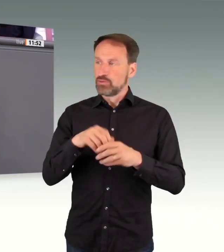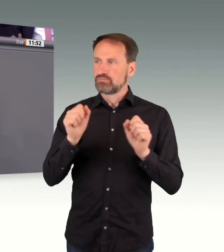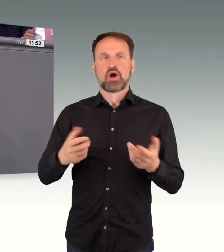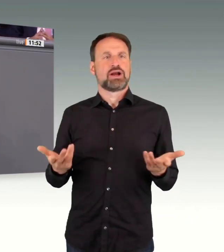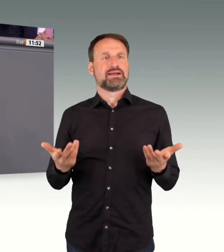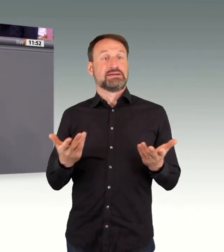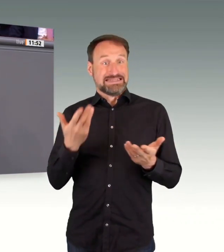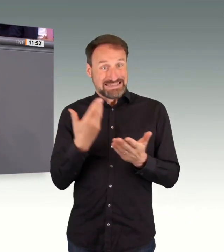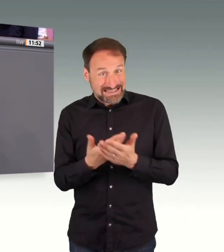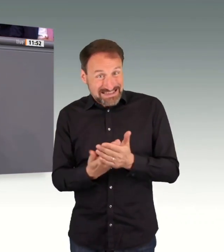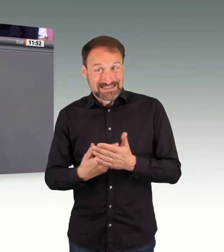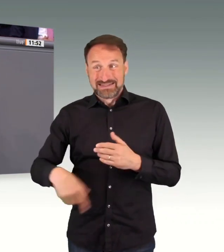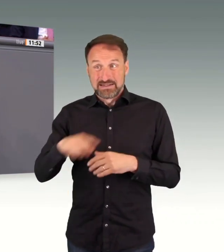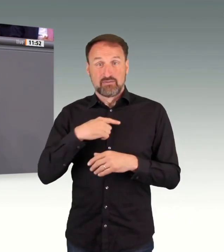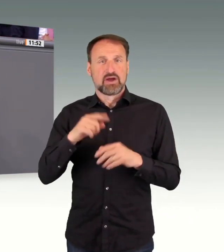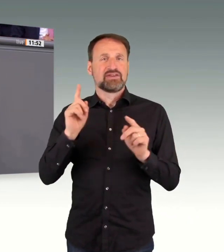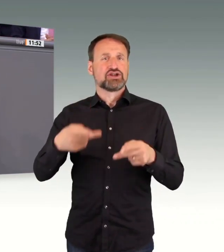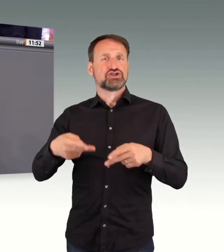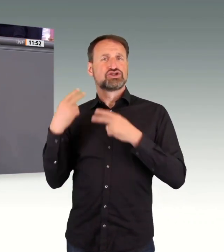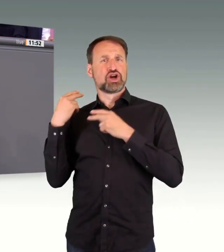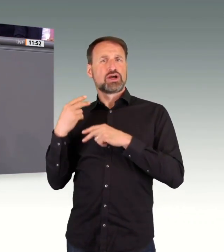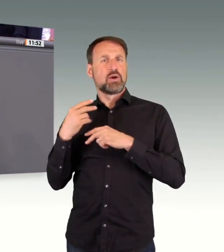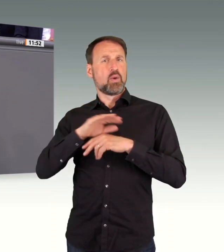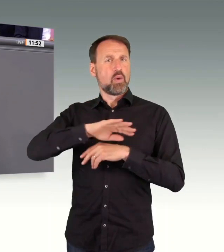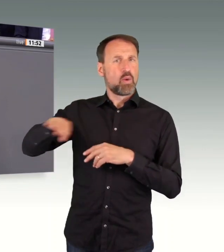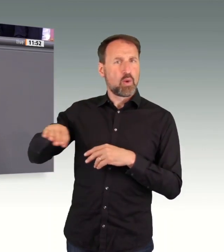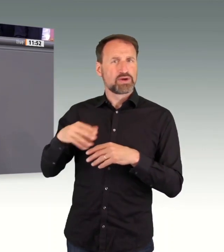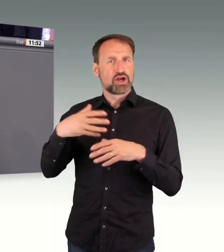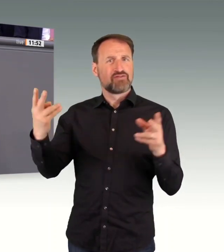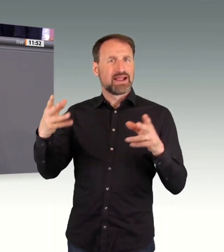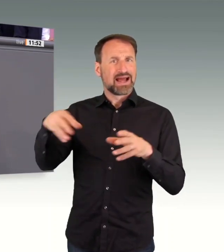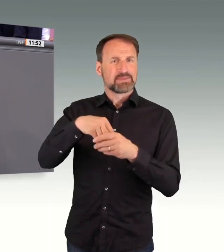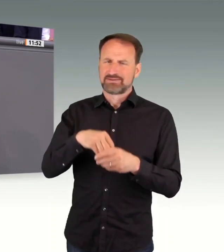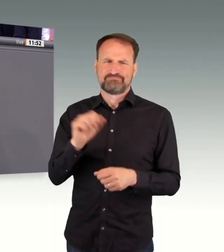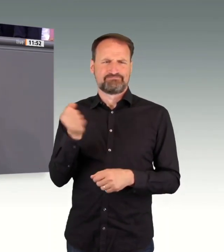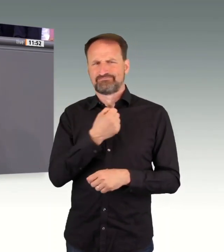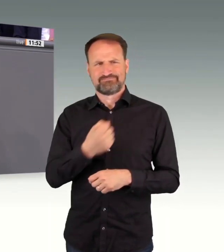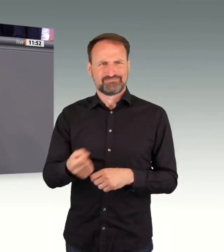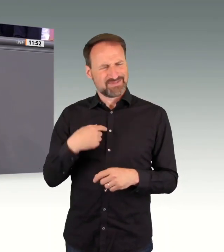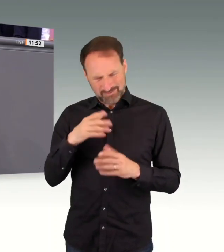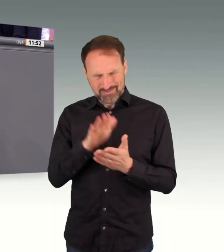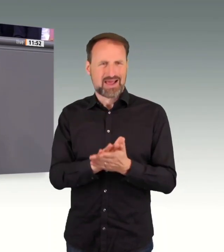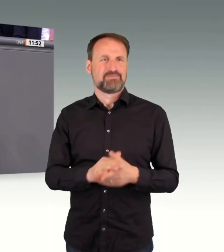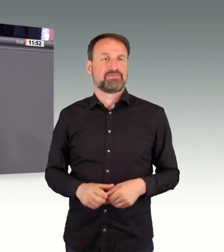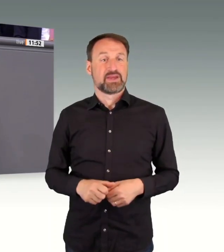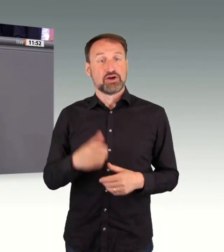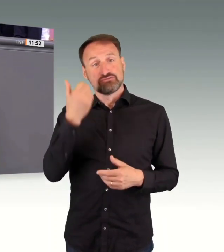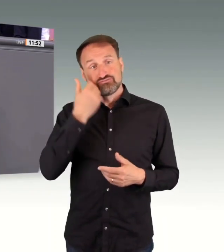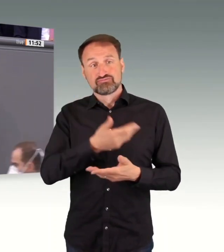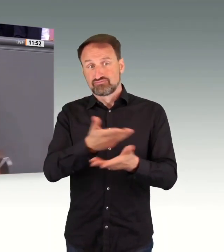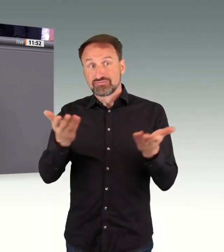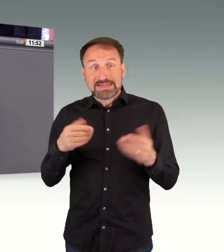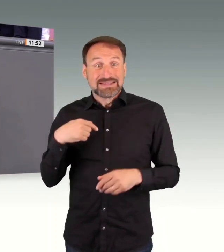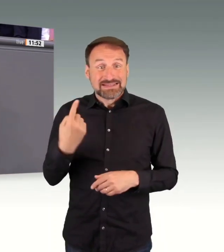geprüft. Das ist in erster Linie eins, nämlich Zeitverschwendung. Verschwendung von Zeit, die wir nicht haben, wenn es um die Modernisierung unseres Landes geht, liebe Kolleginnen und